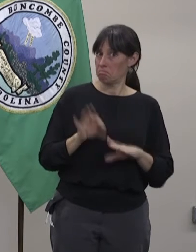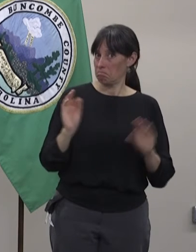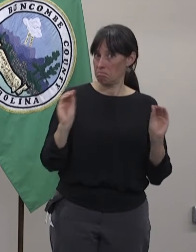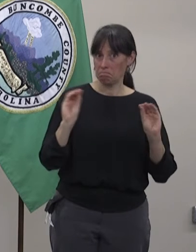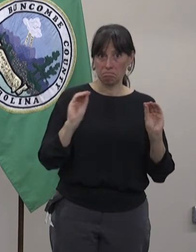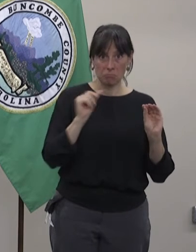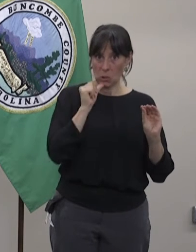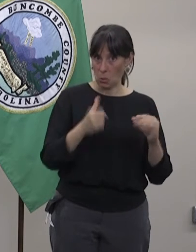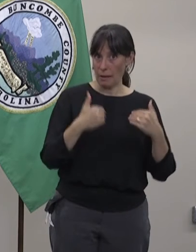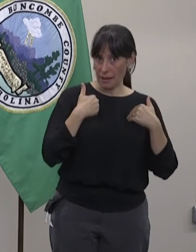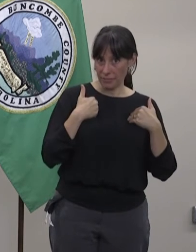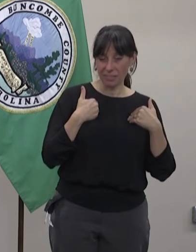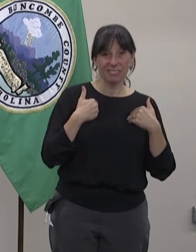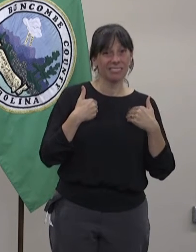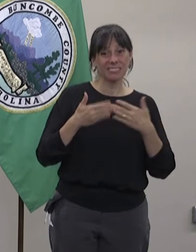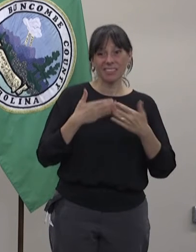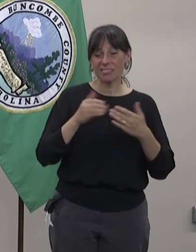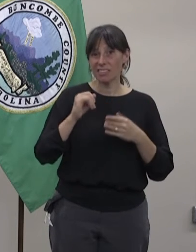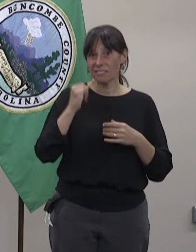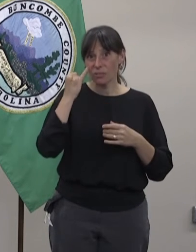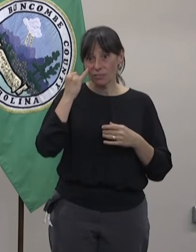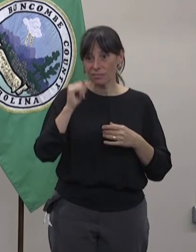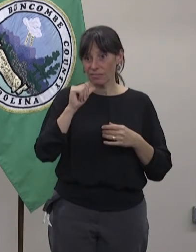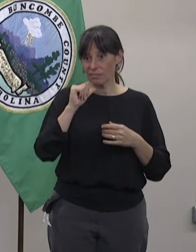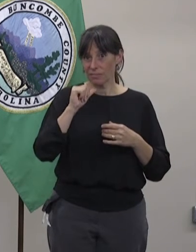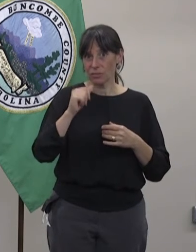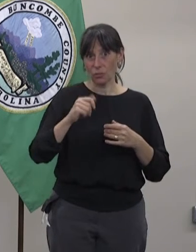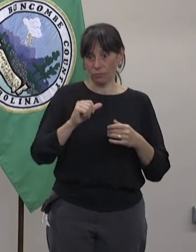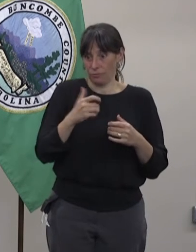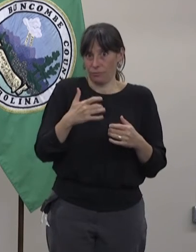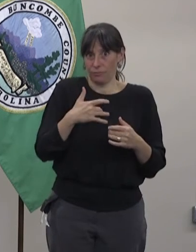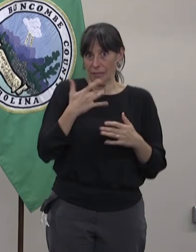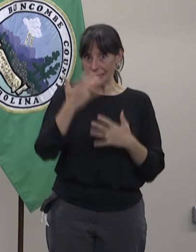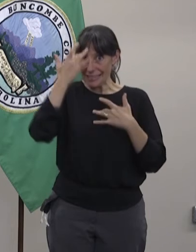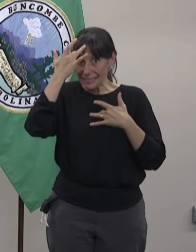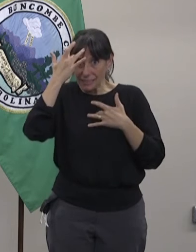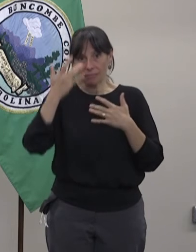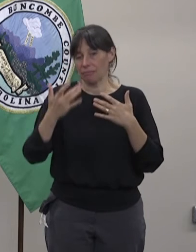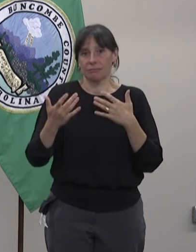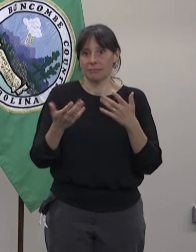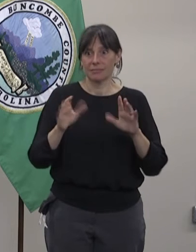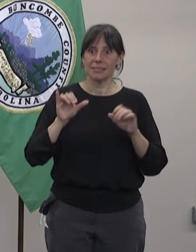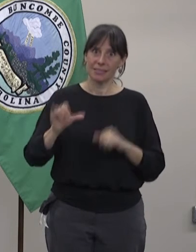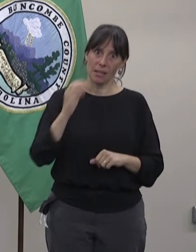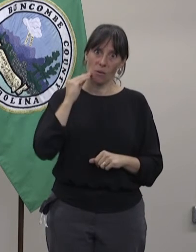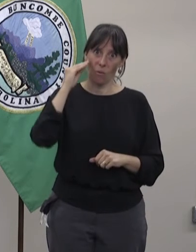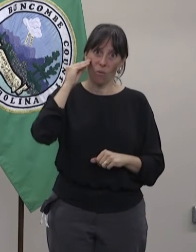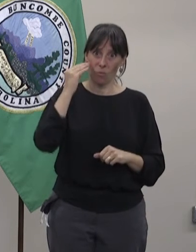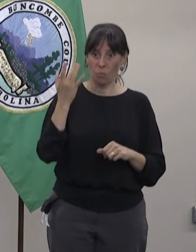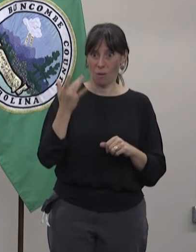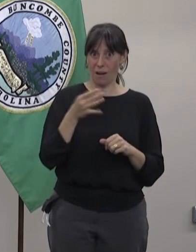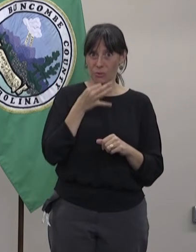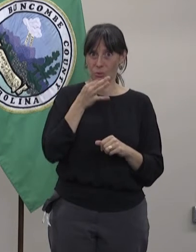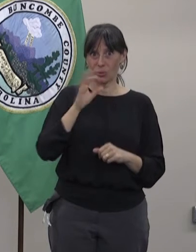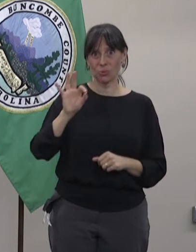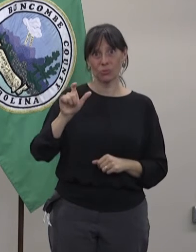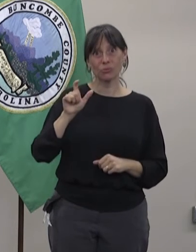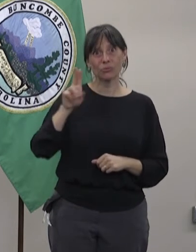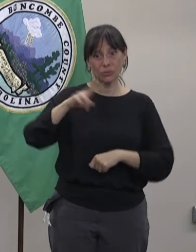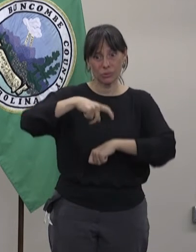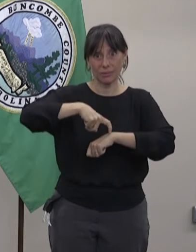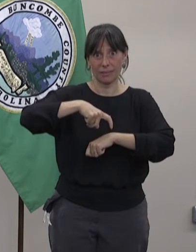Incluso, aunque en tu prueba sea negativo de COVID, si tú tienes síntomas y no te encuentras muy bien, te deberías quedar en casa.